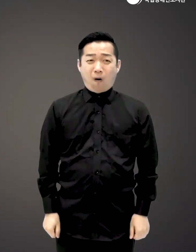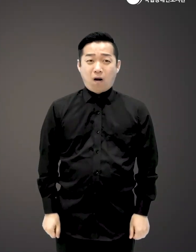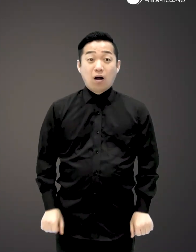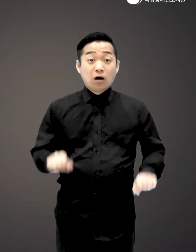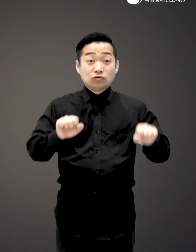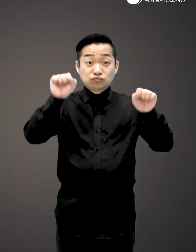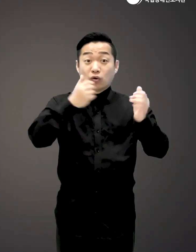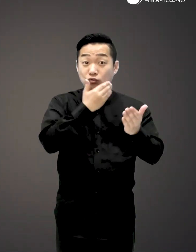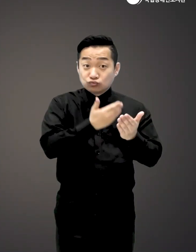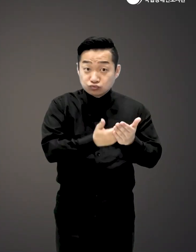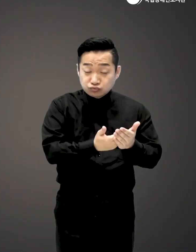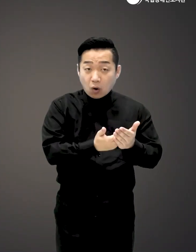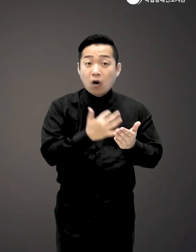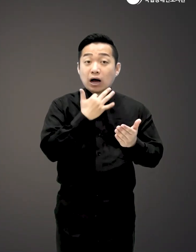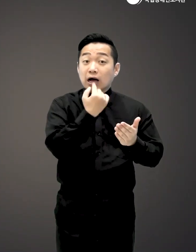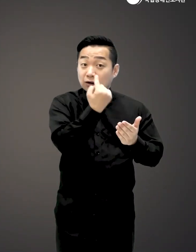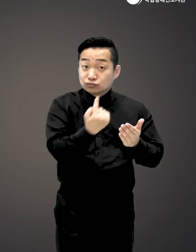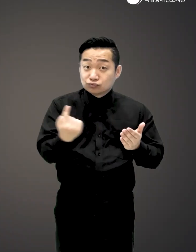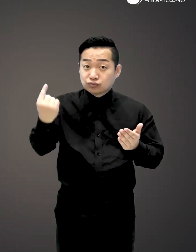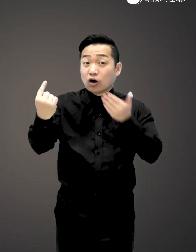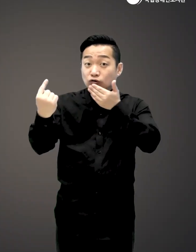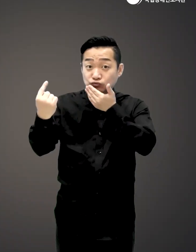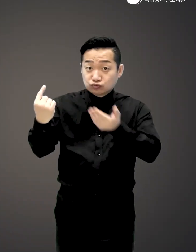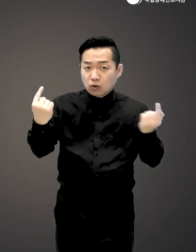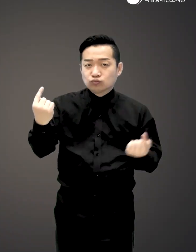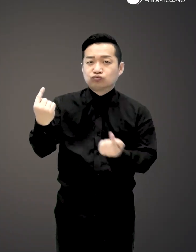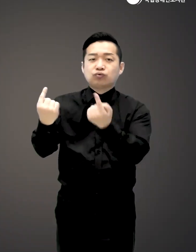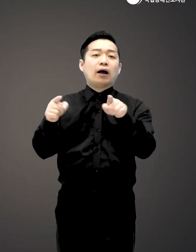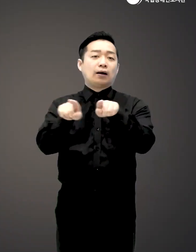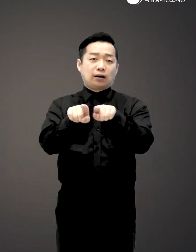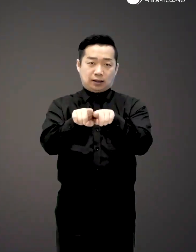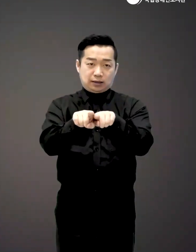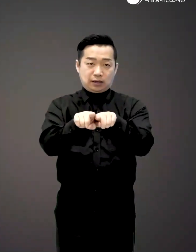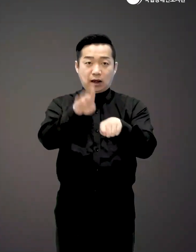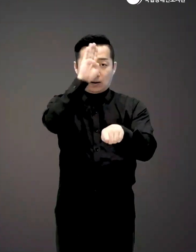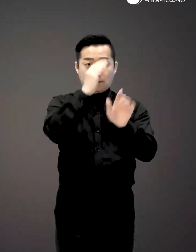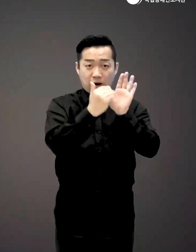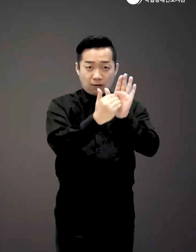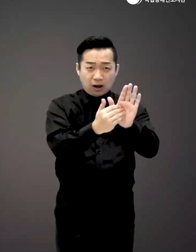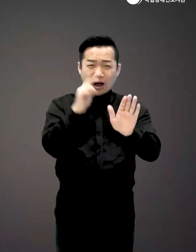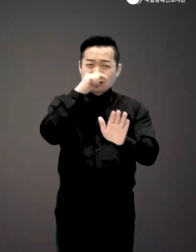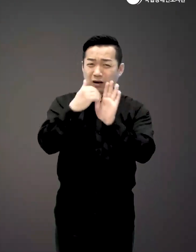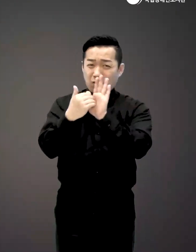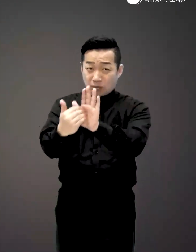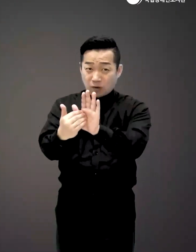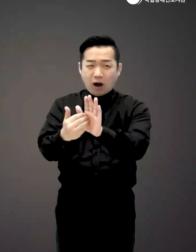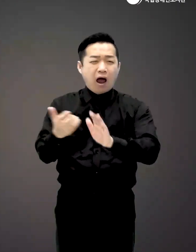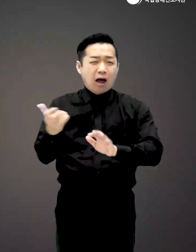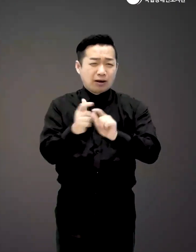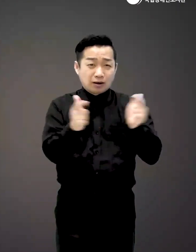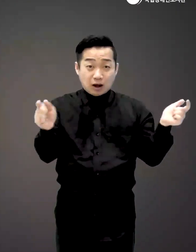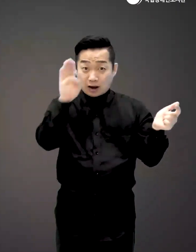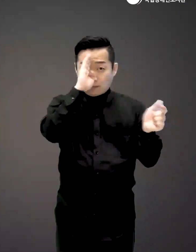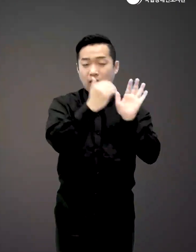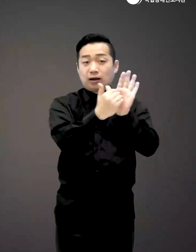운동의 중요성은 나이와 비례하여 계속 높아집니다 면역력과 저항력을 길러주고 각종 성인병을 예방합니다